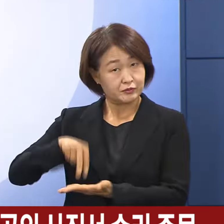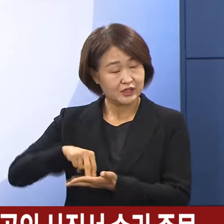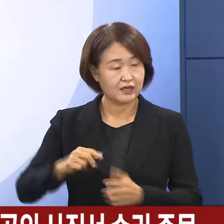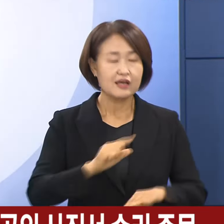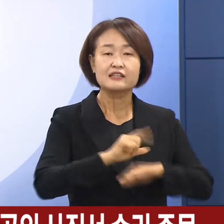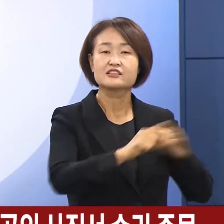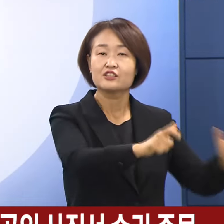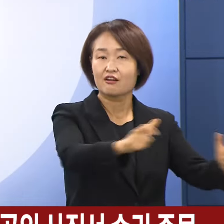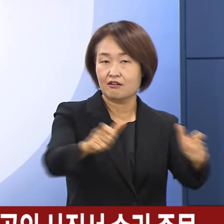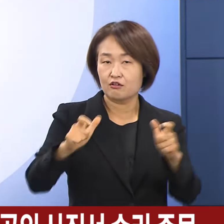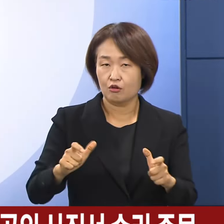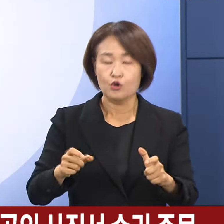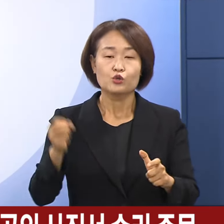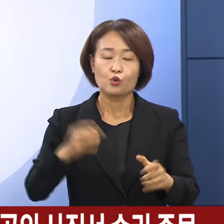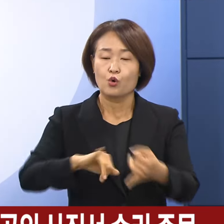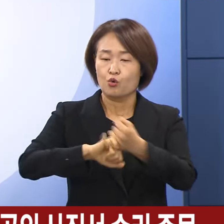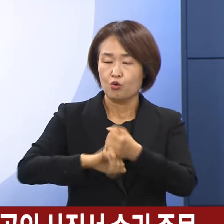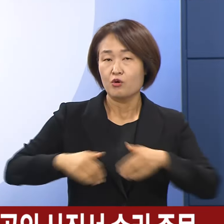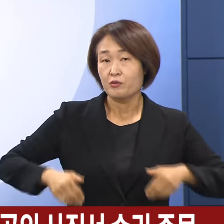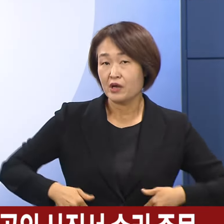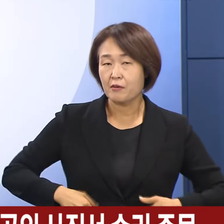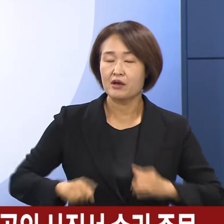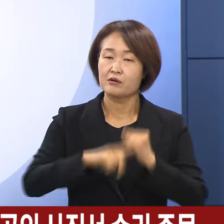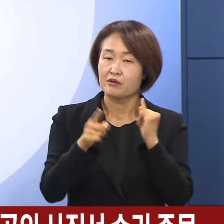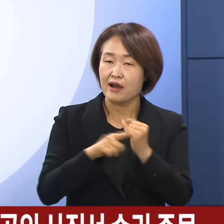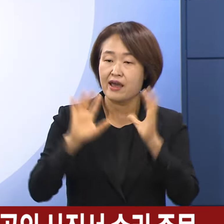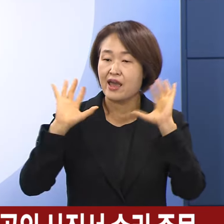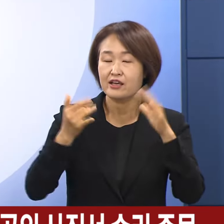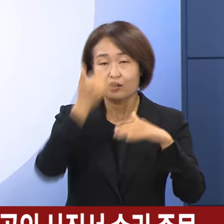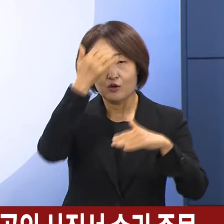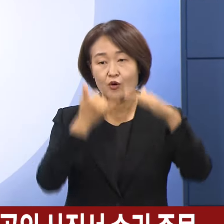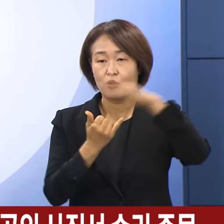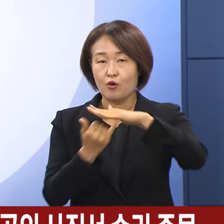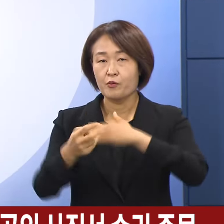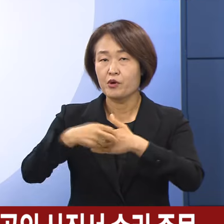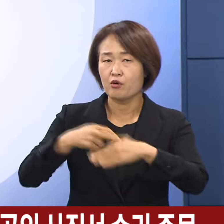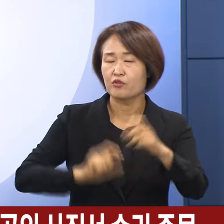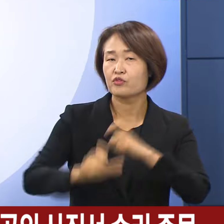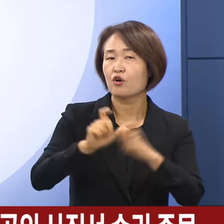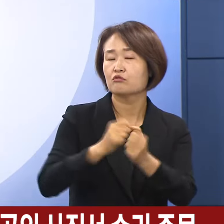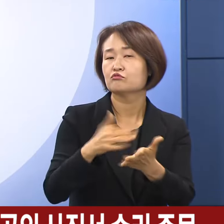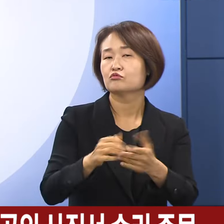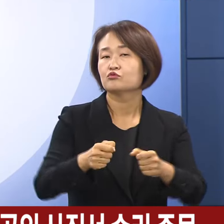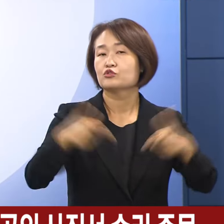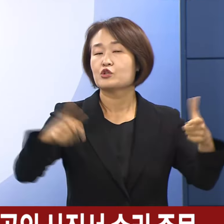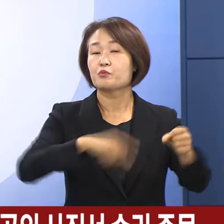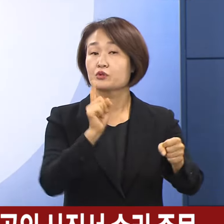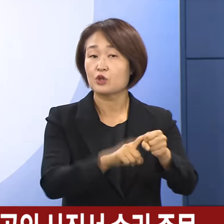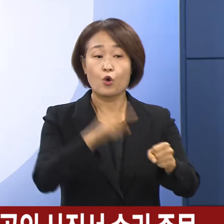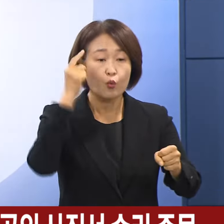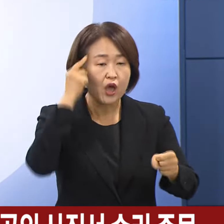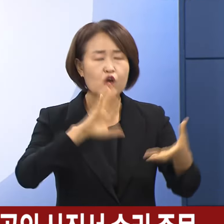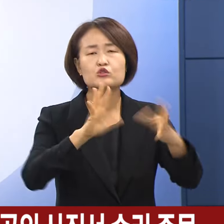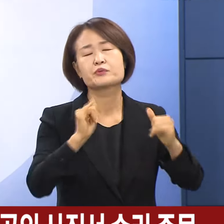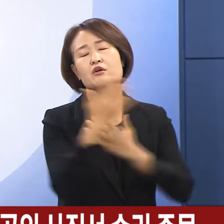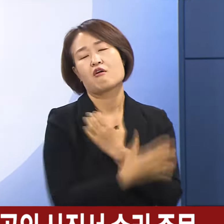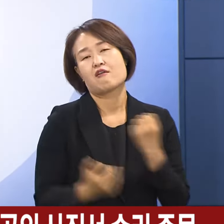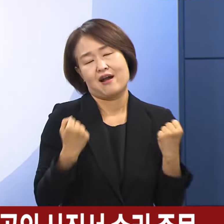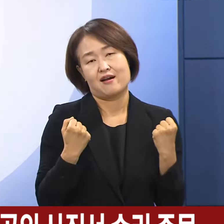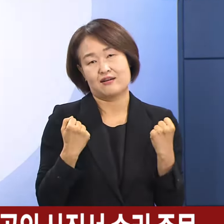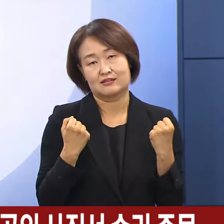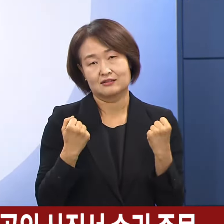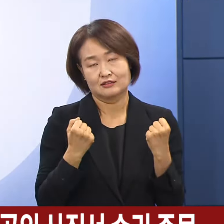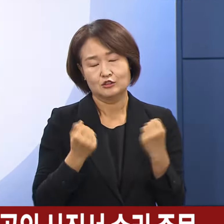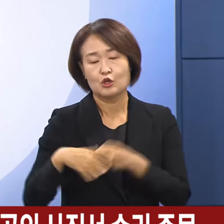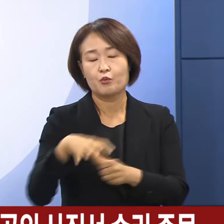필수 의료를 강화하고 초고령 사회에 대응하여 국민의 건강을 지키기 위해 의료개혁을 흔들림